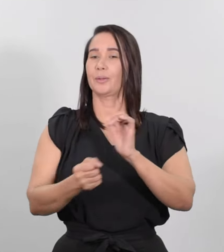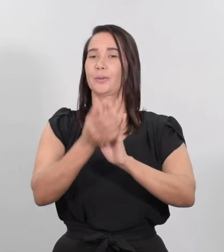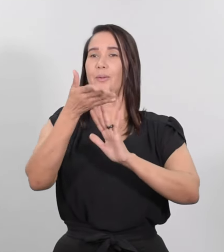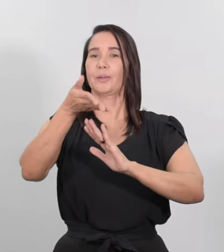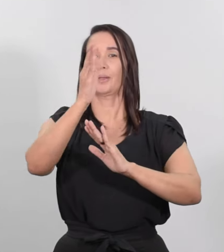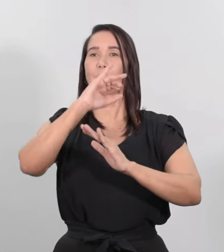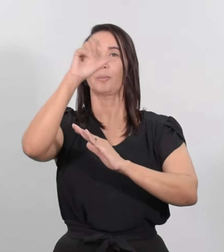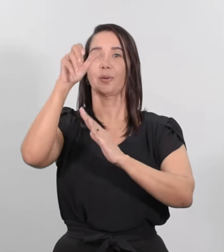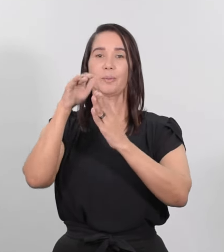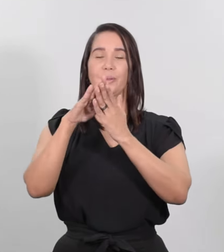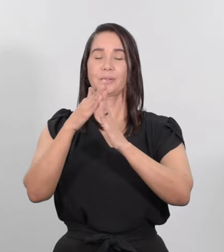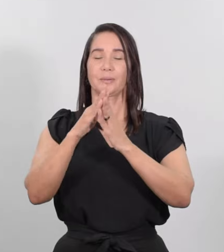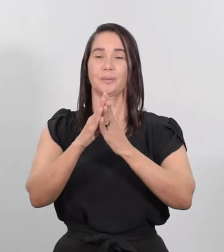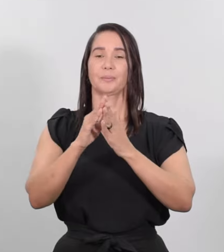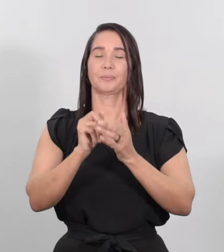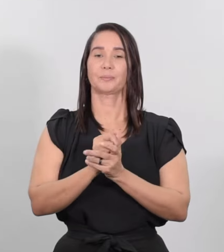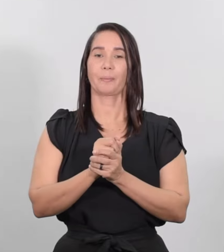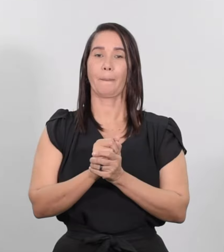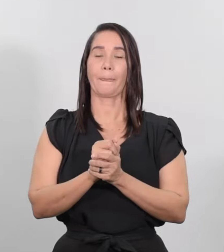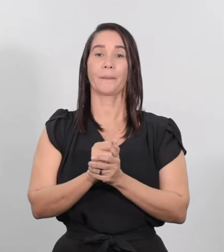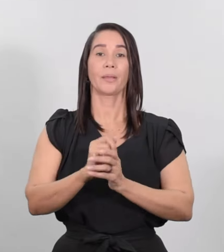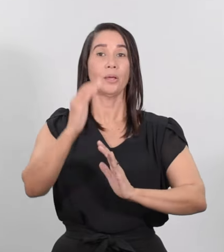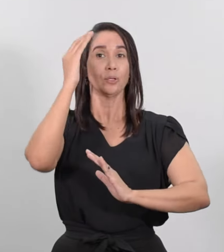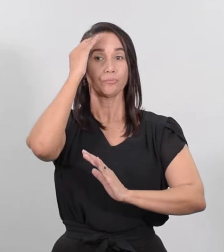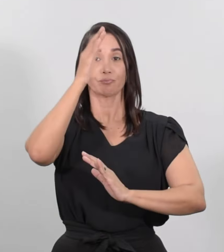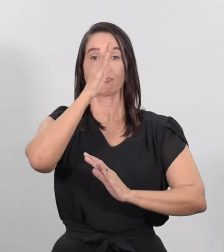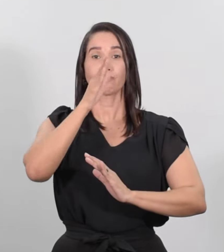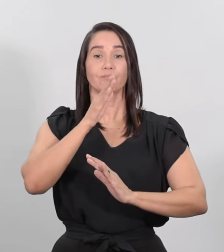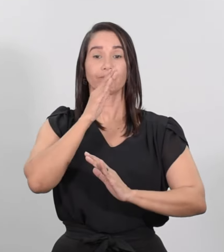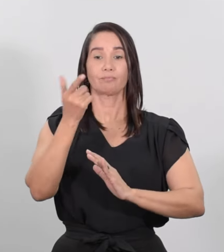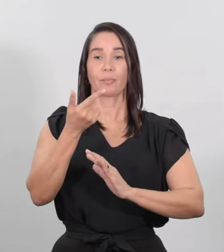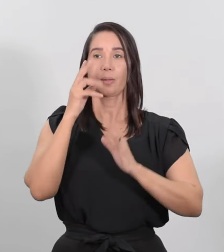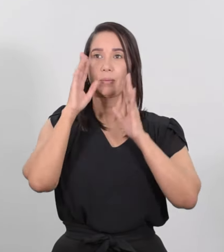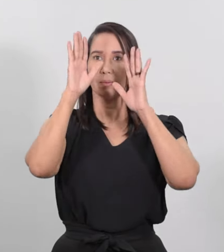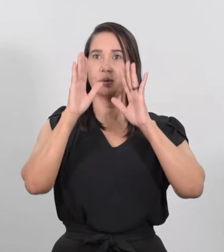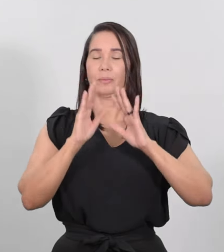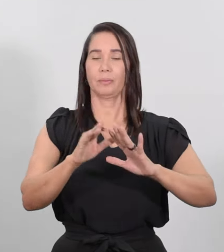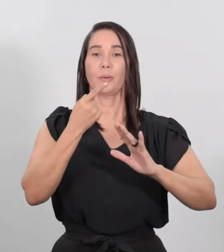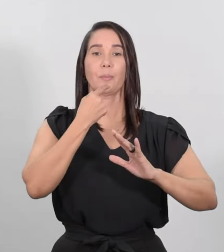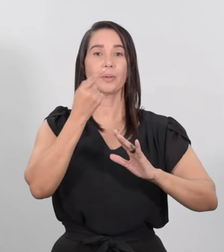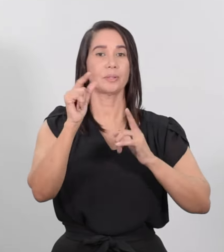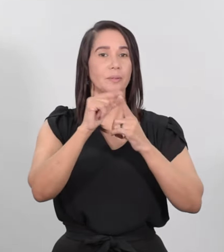Israel». Su padre y su madre estaban admirados por lo que se decía del niño.